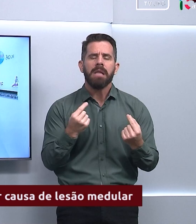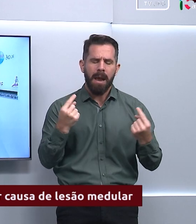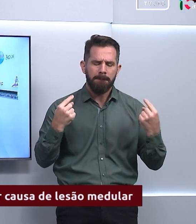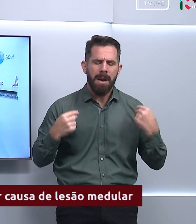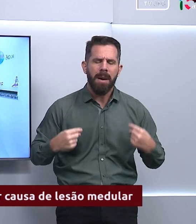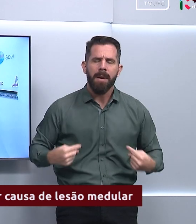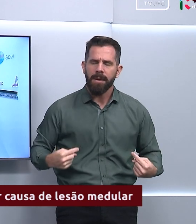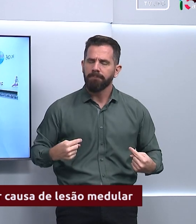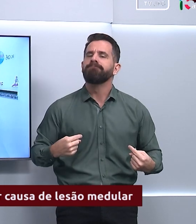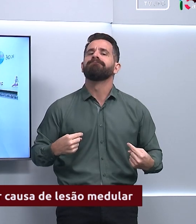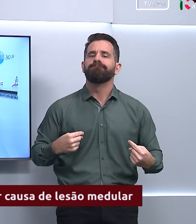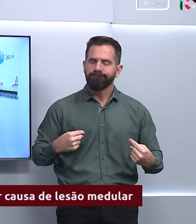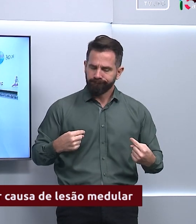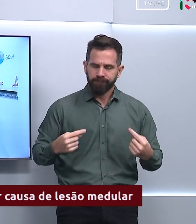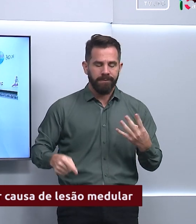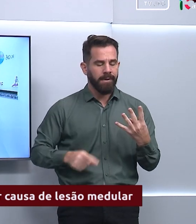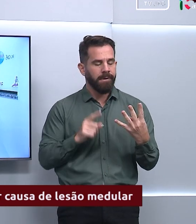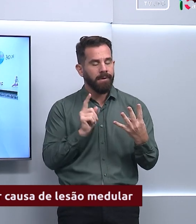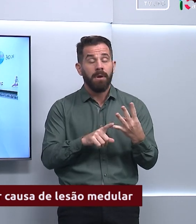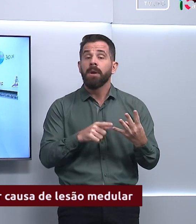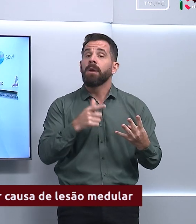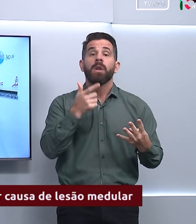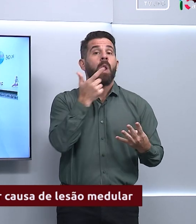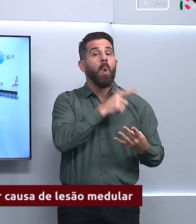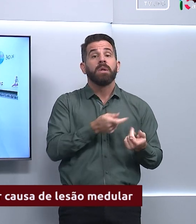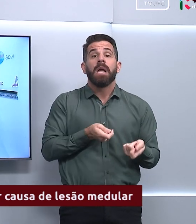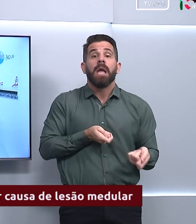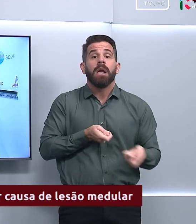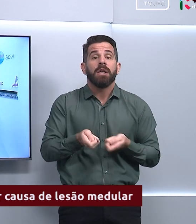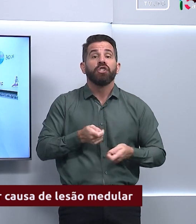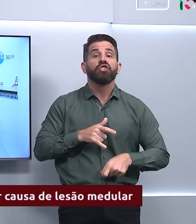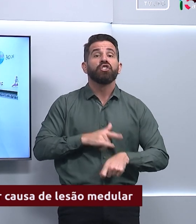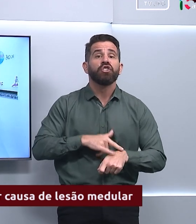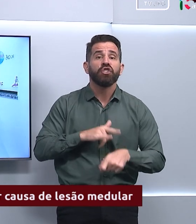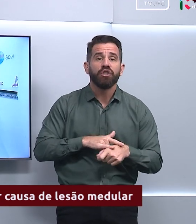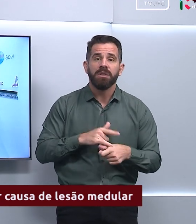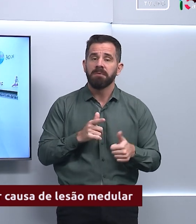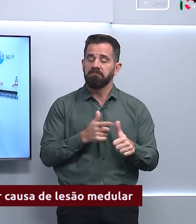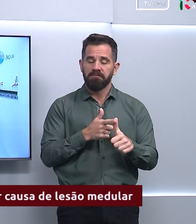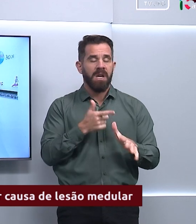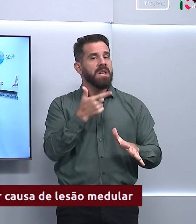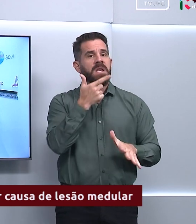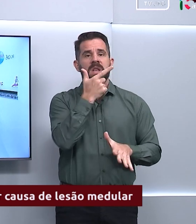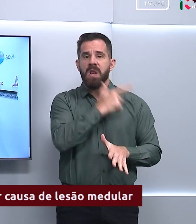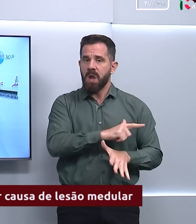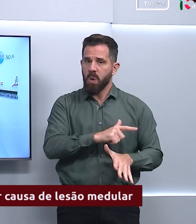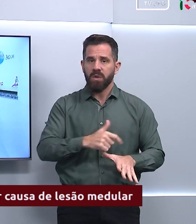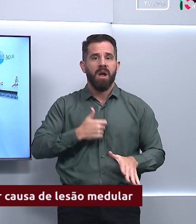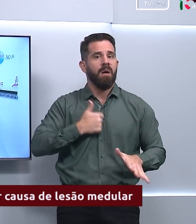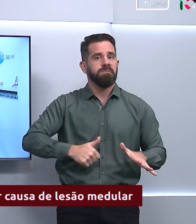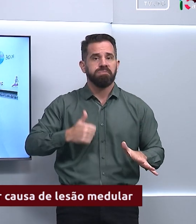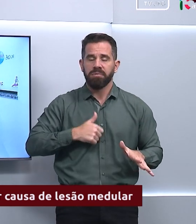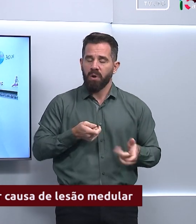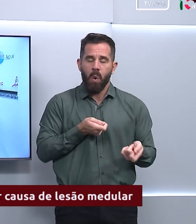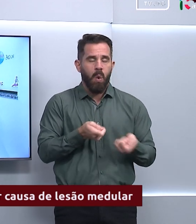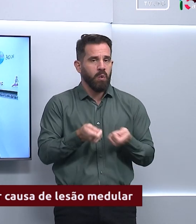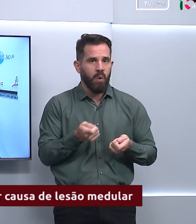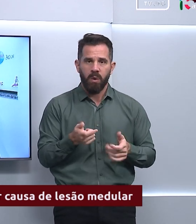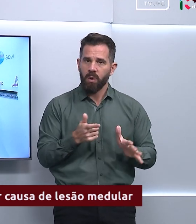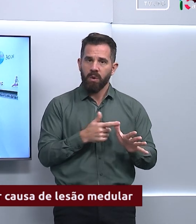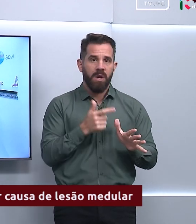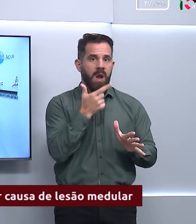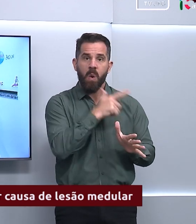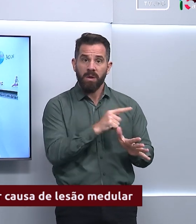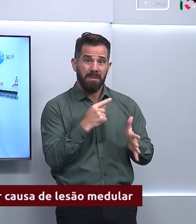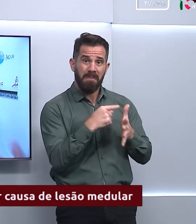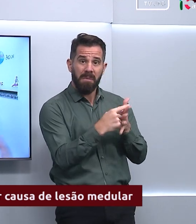controle urinário controle intestinal porque a medula traz toda a informação do encéfalo